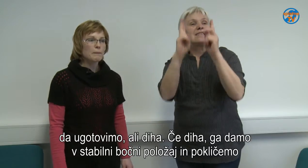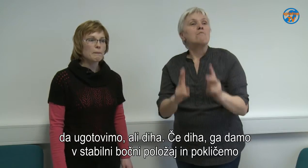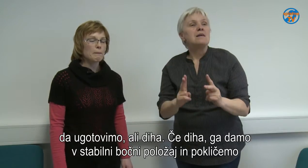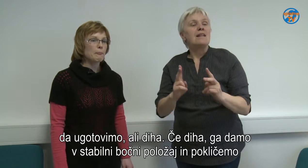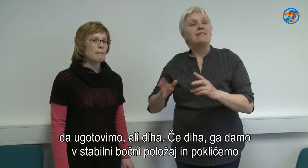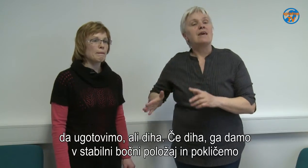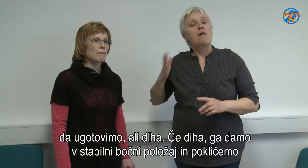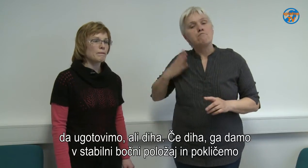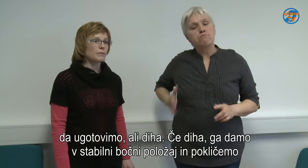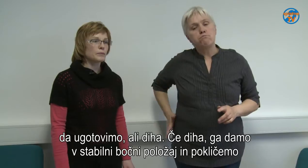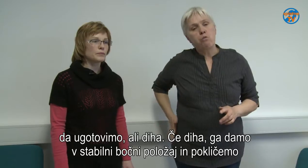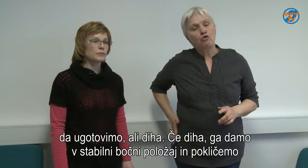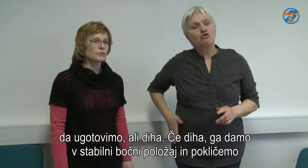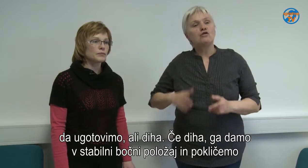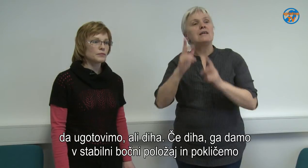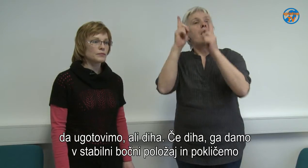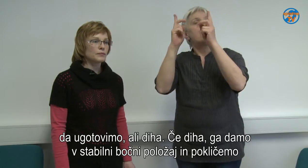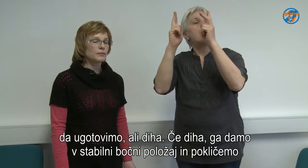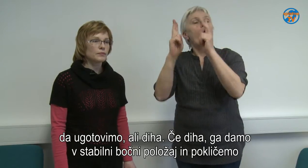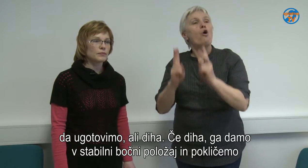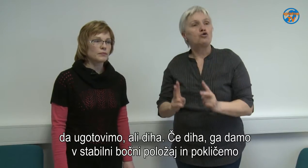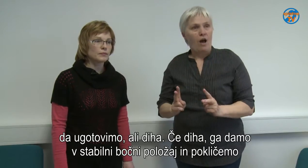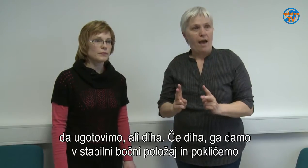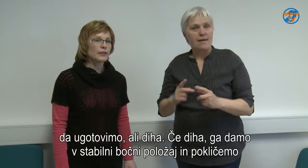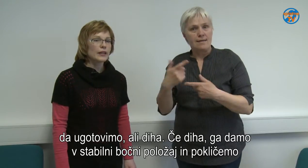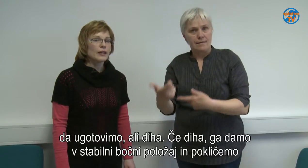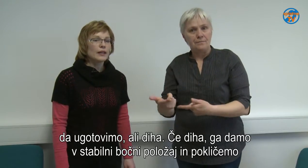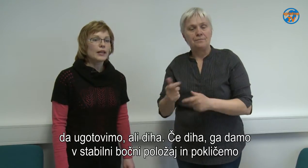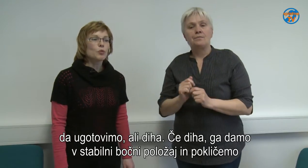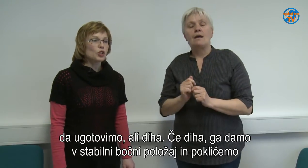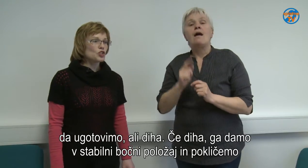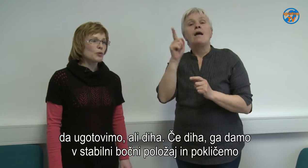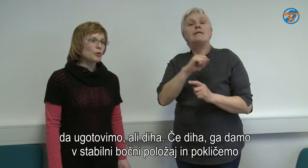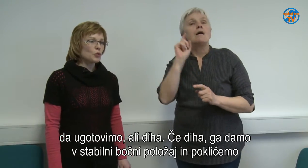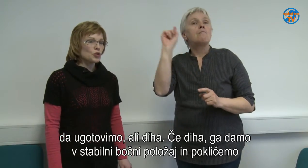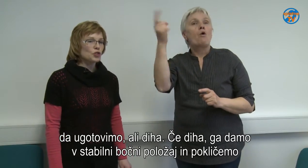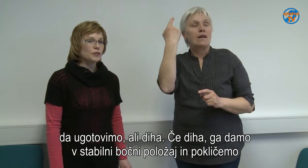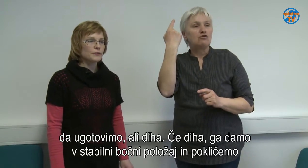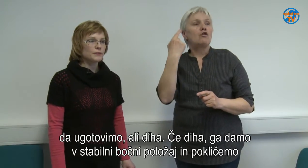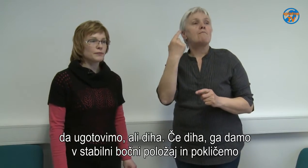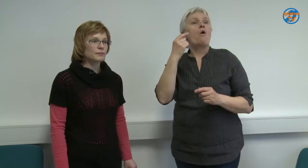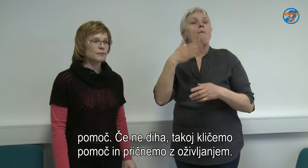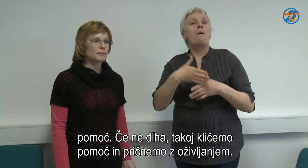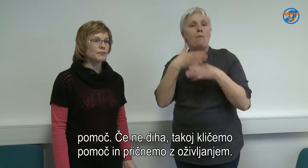in pokličemo pomoč.